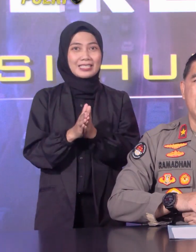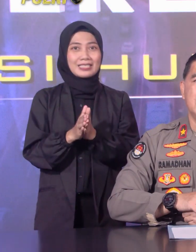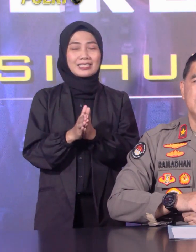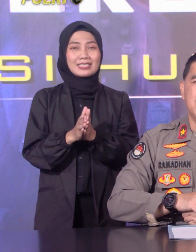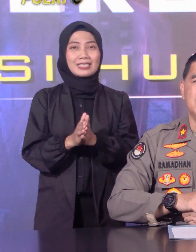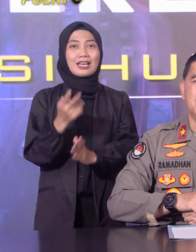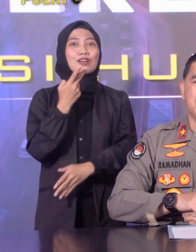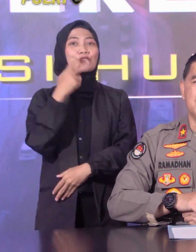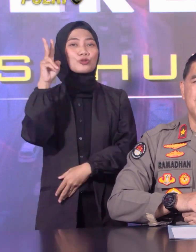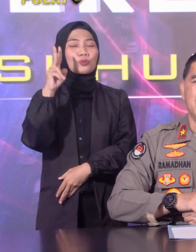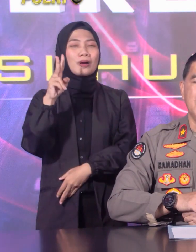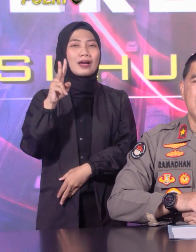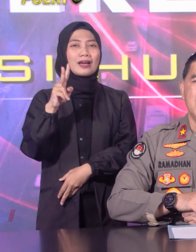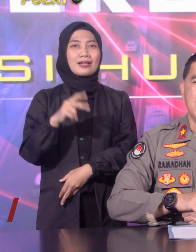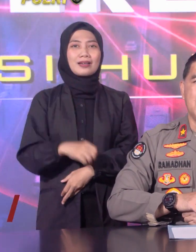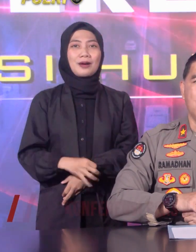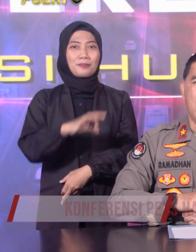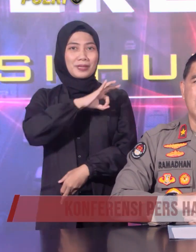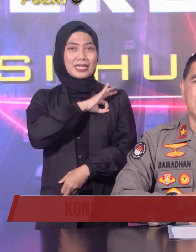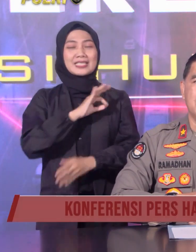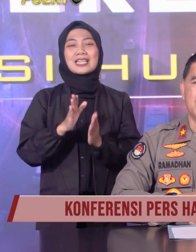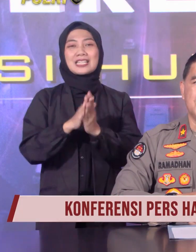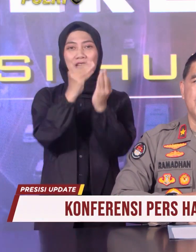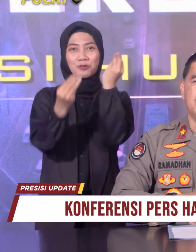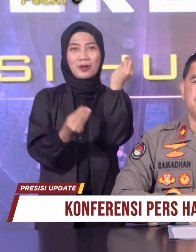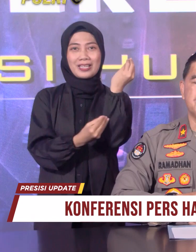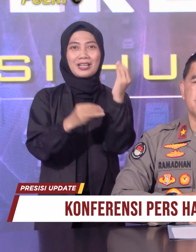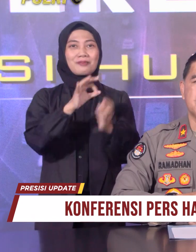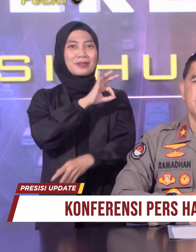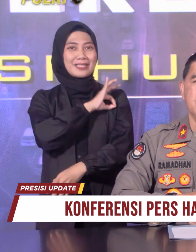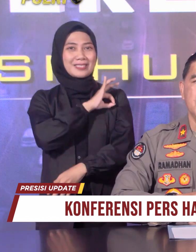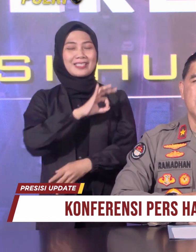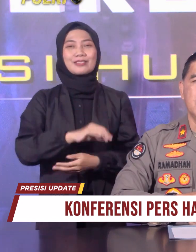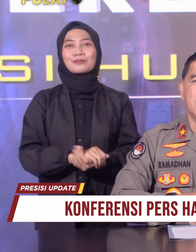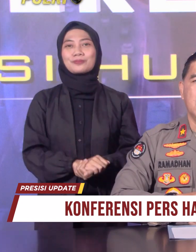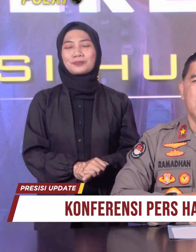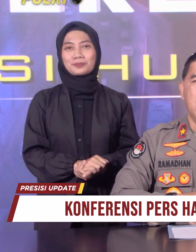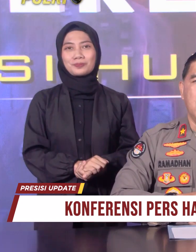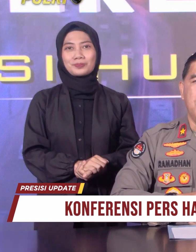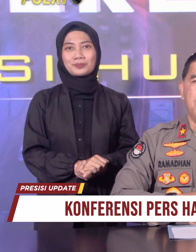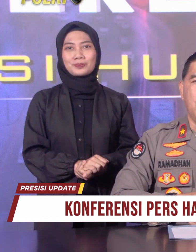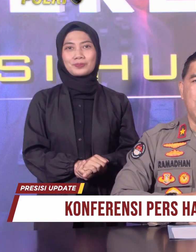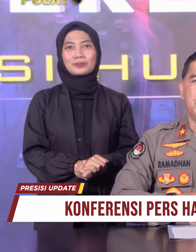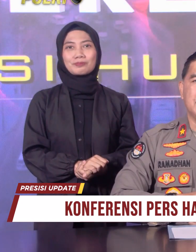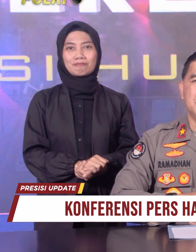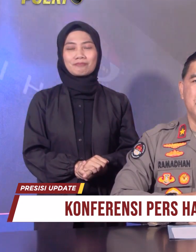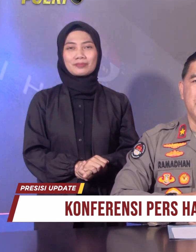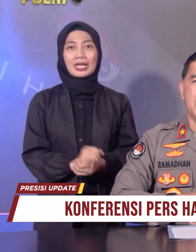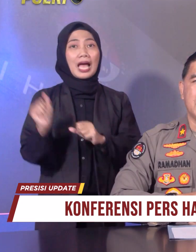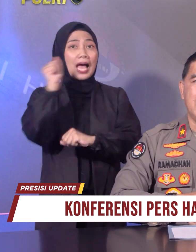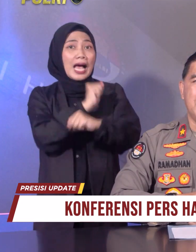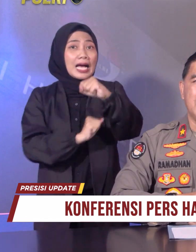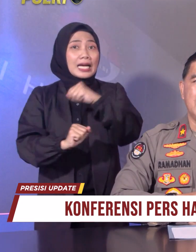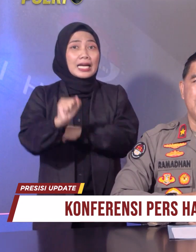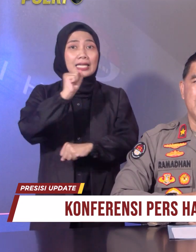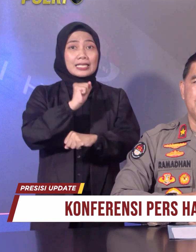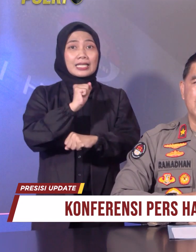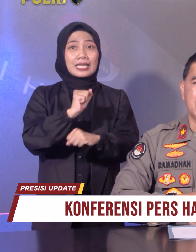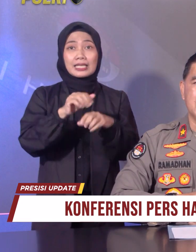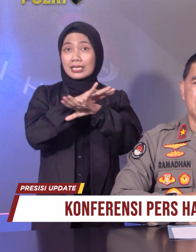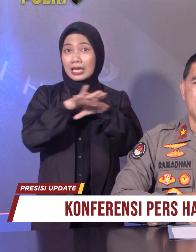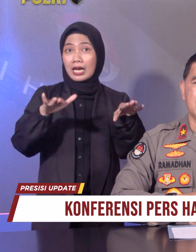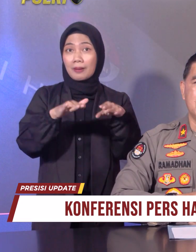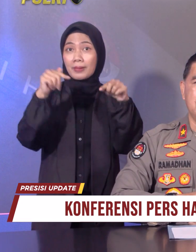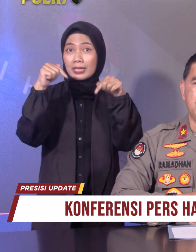sumpah janji presiden dan wakil presiden. Pola operasi pemilihan keamanan yang